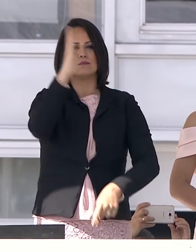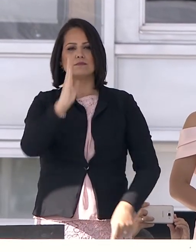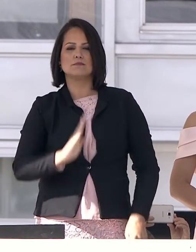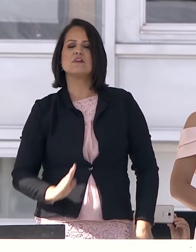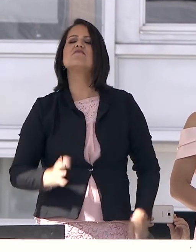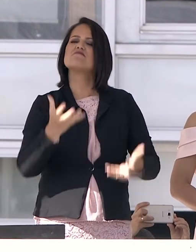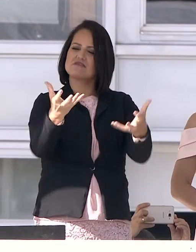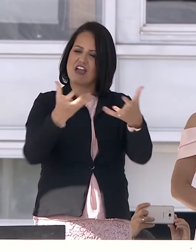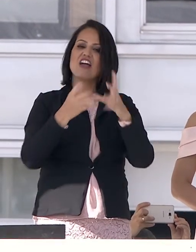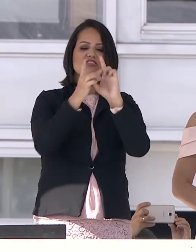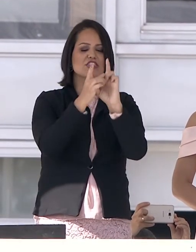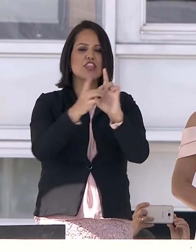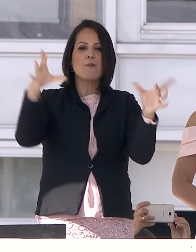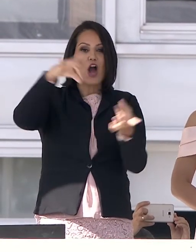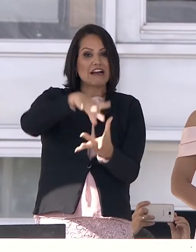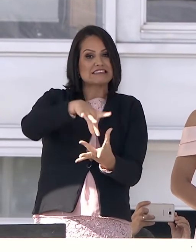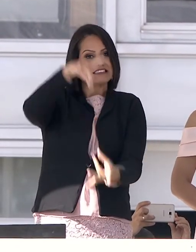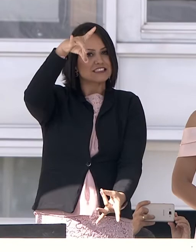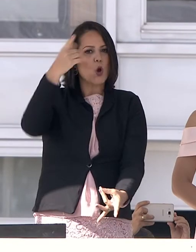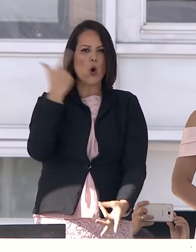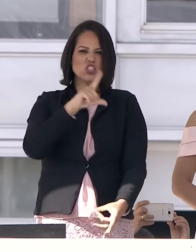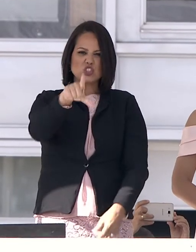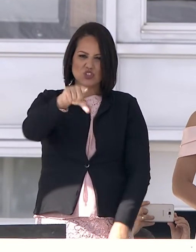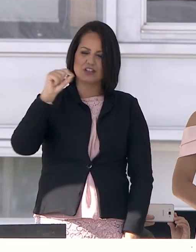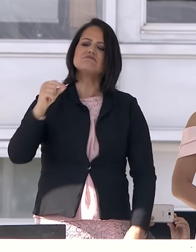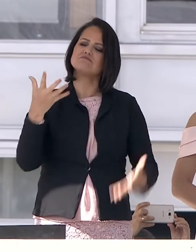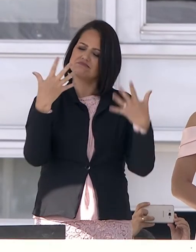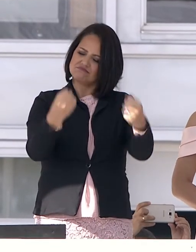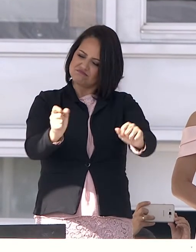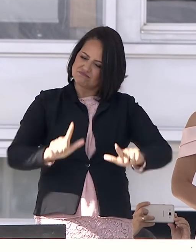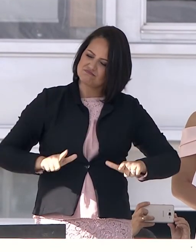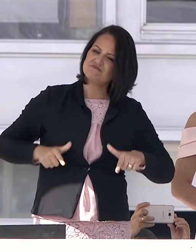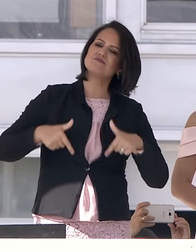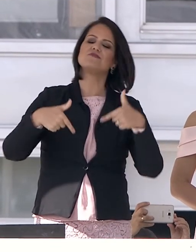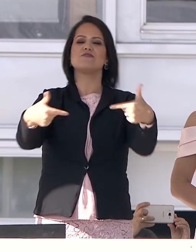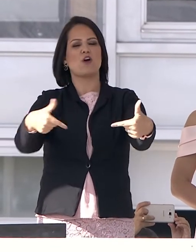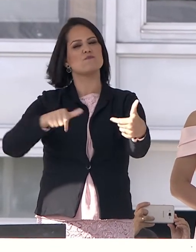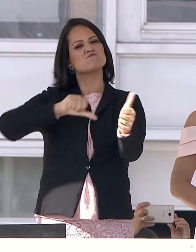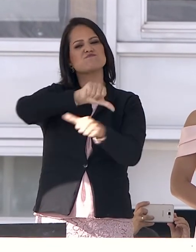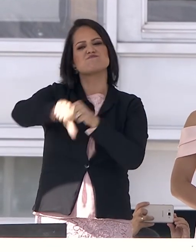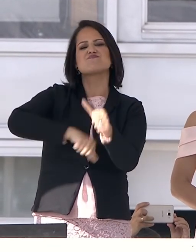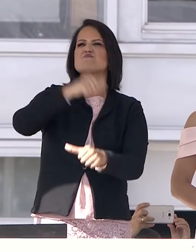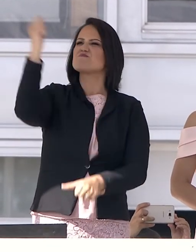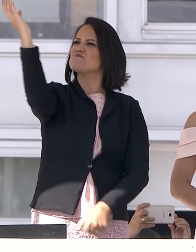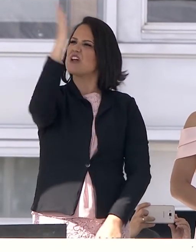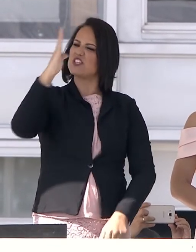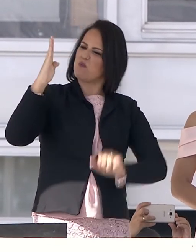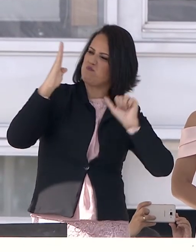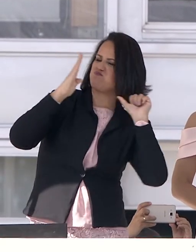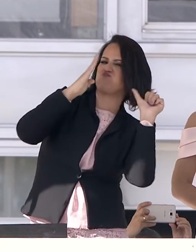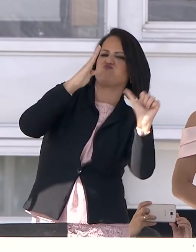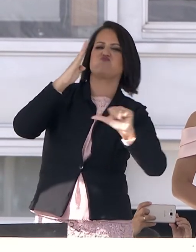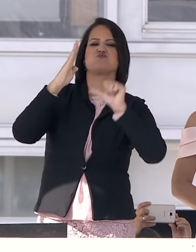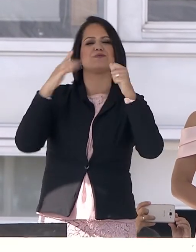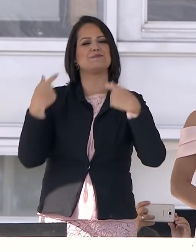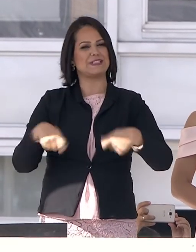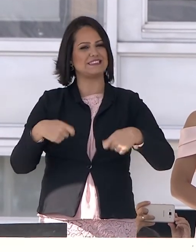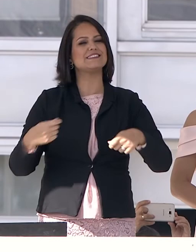democraticamente escolheu. Vamos promover as transformações que o país precisa.